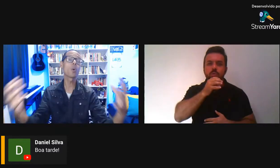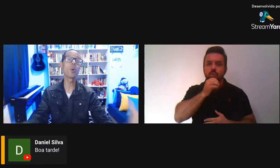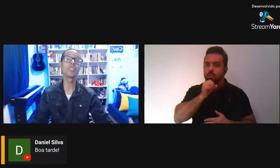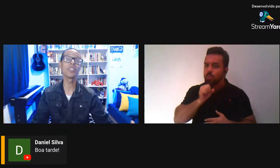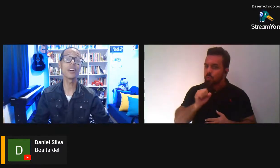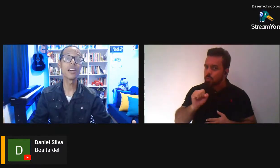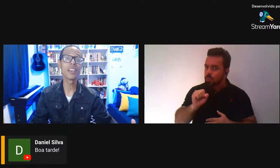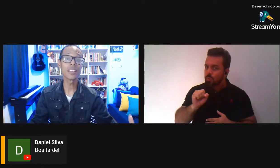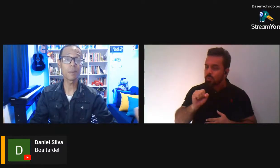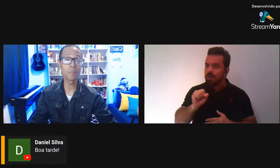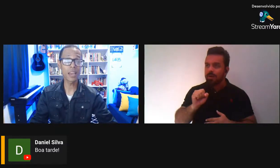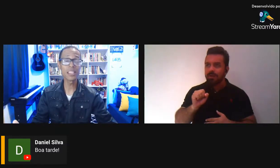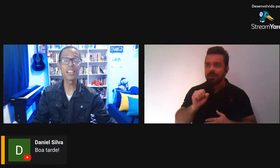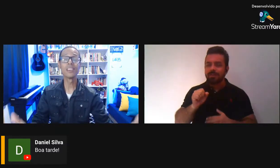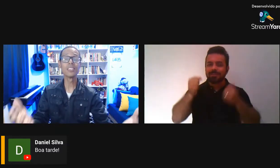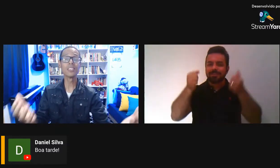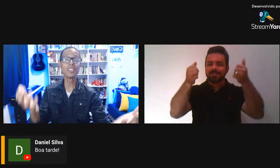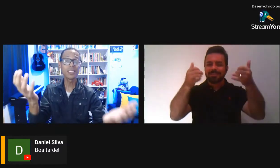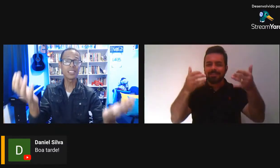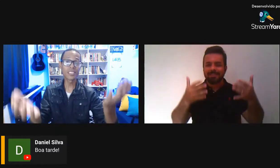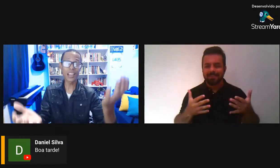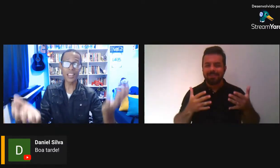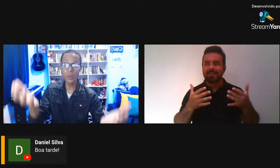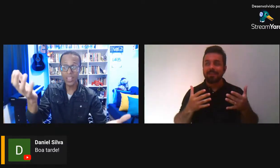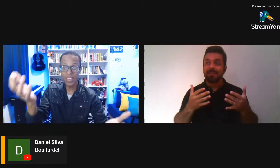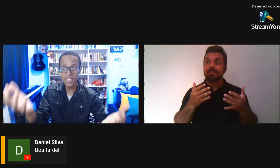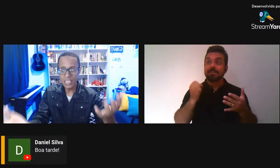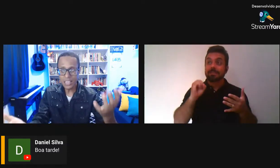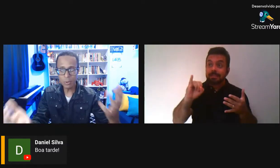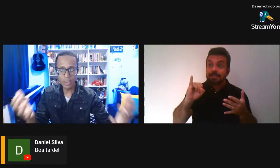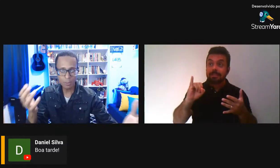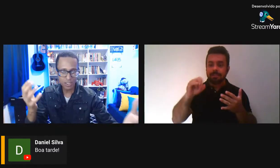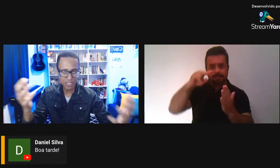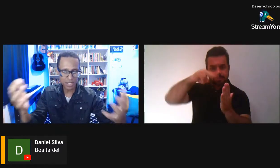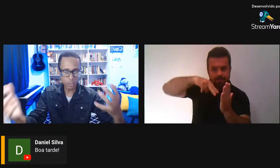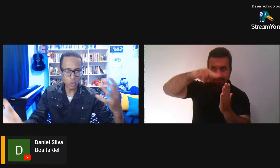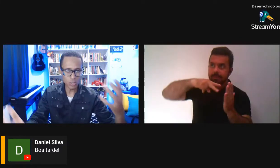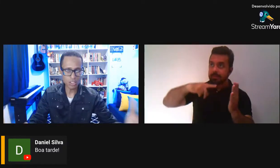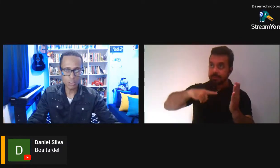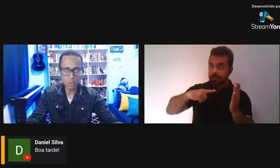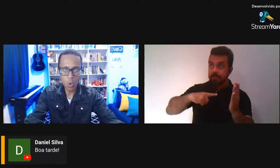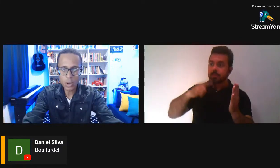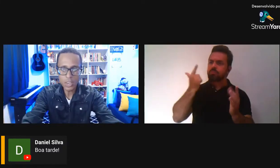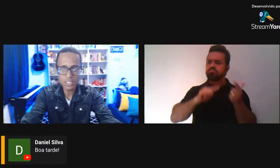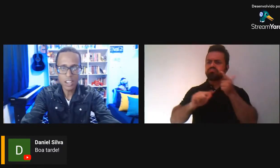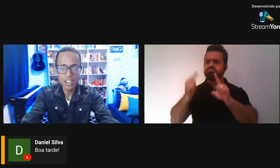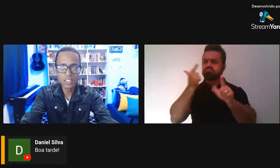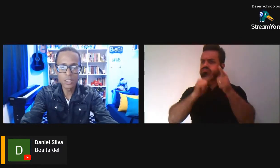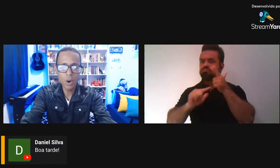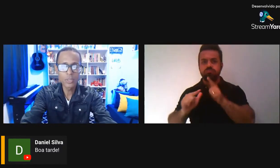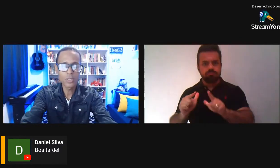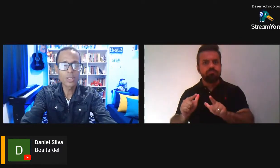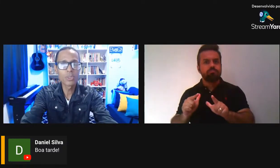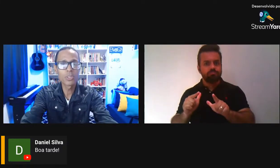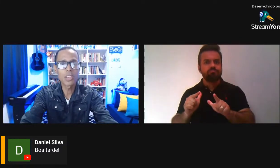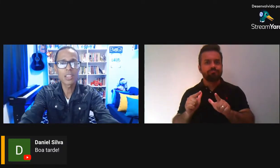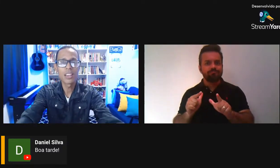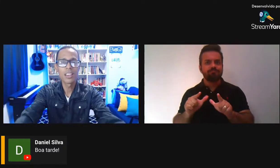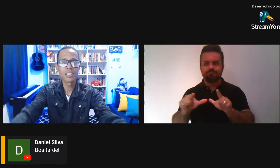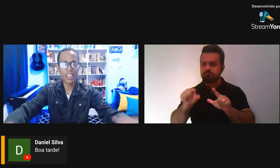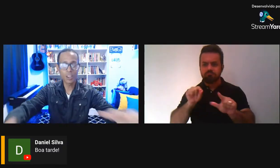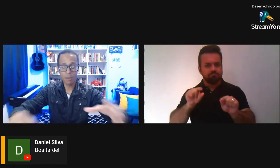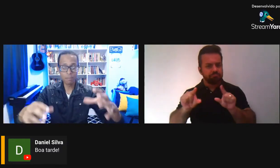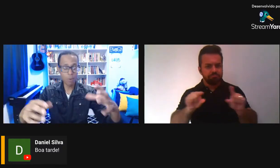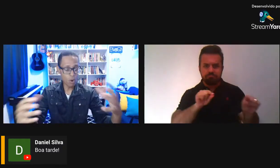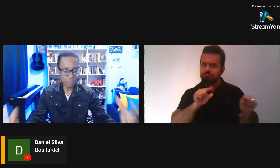muita coisa e também ter aí um equilíbrio, fazer as suas escolhas de modo que você